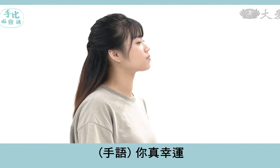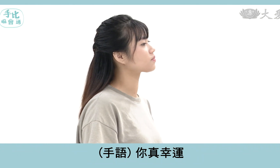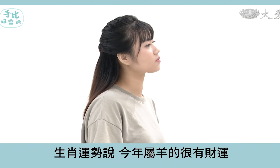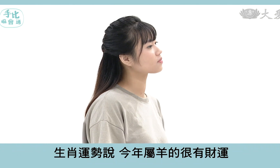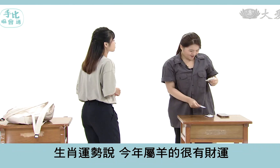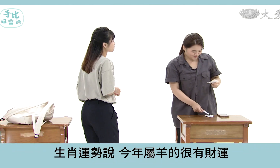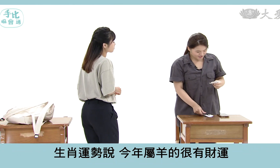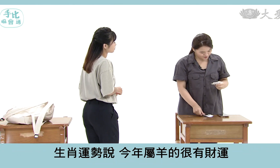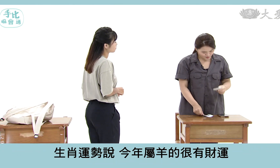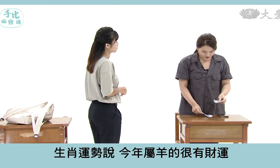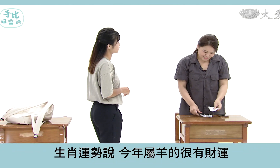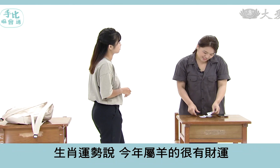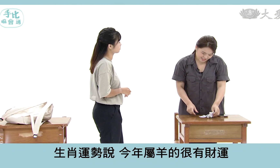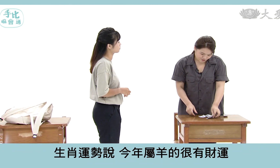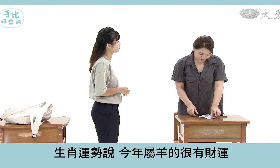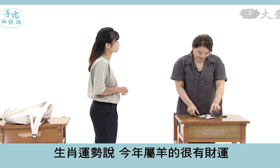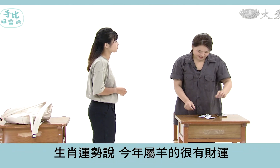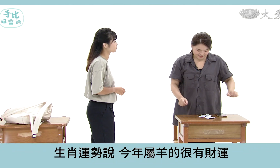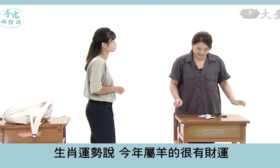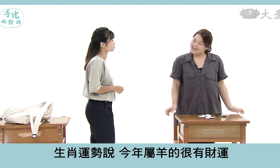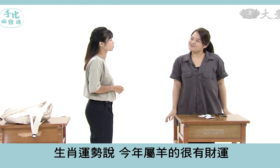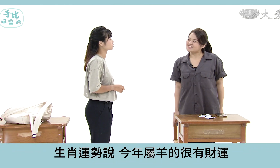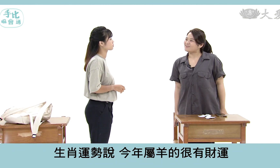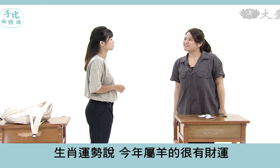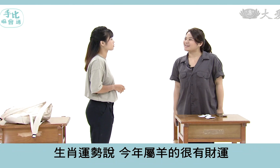生肖運是說今年屬羊的很有財運耶